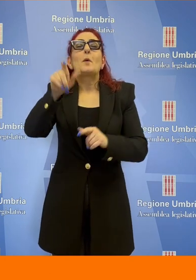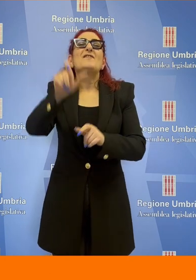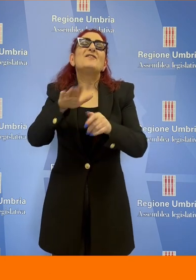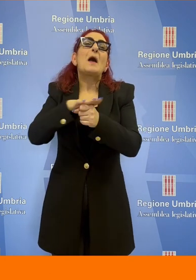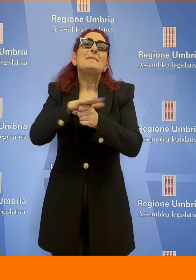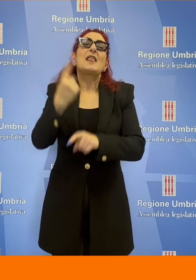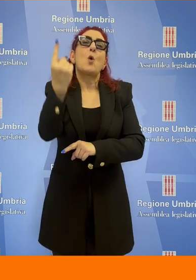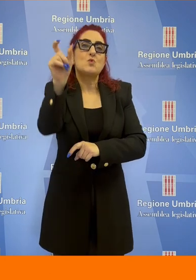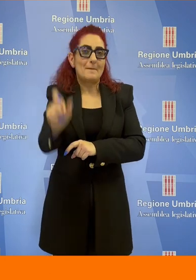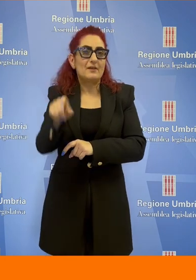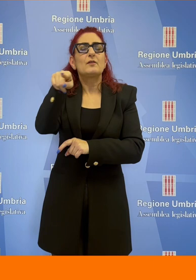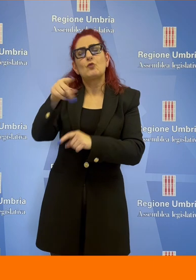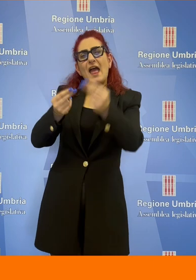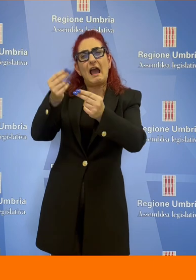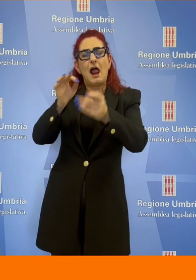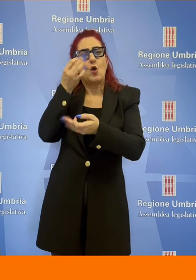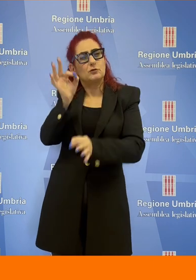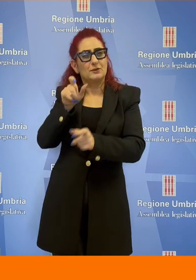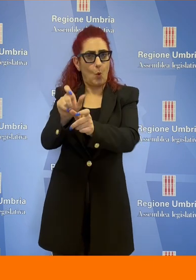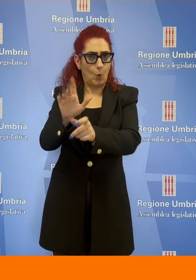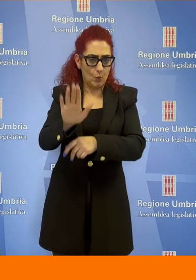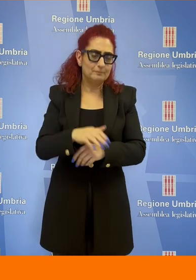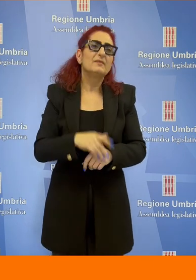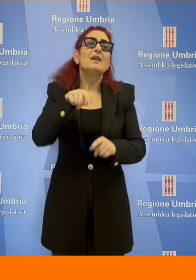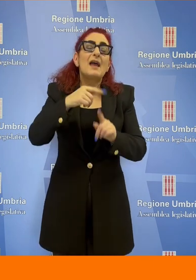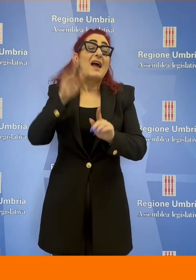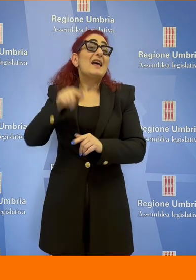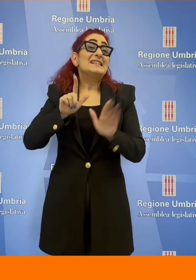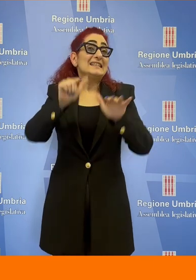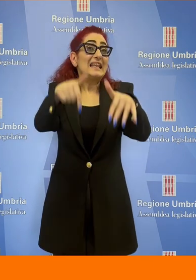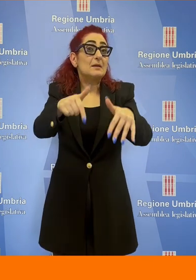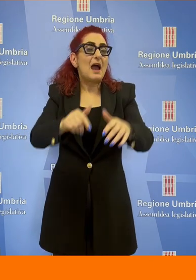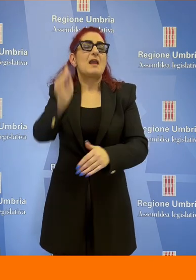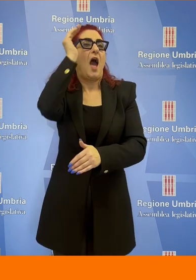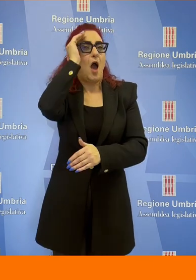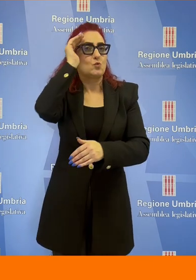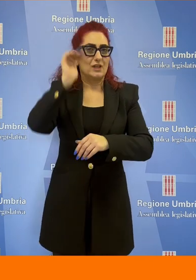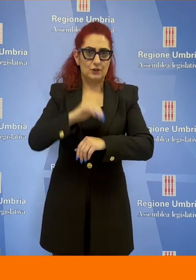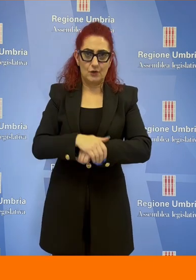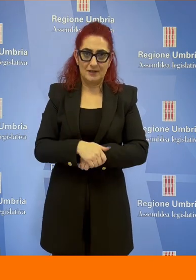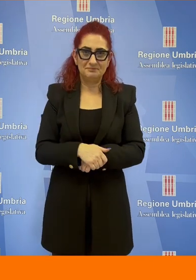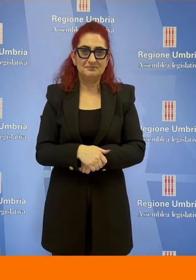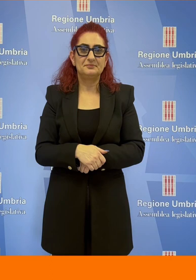applicato uno specifico algoritmo. la prossima settimana audizione con i soggetti interessati.